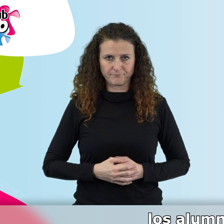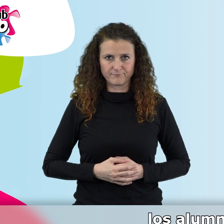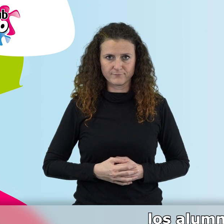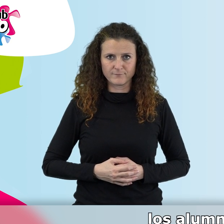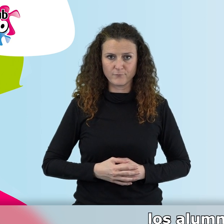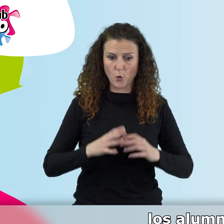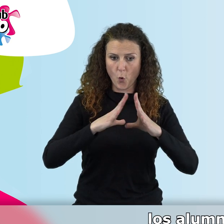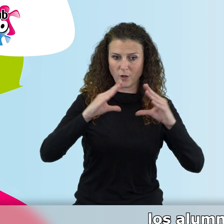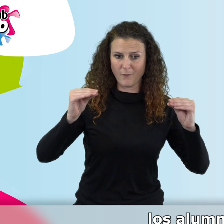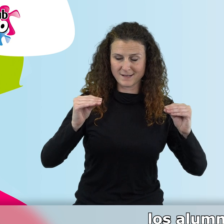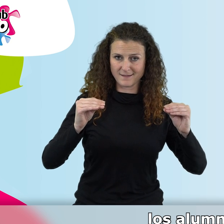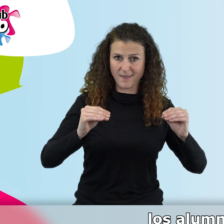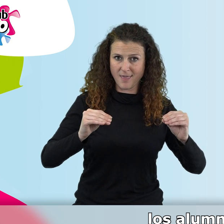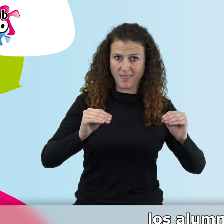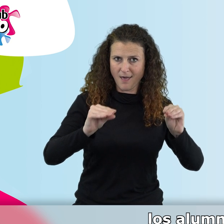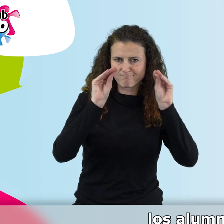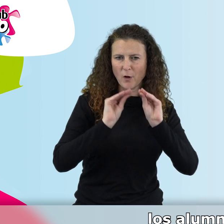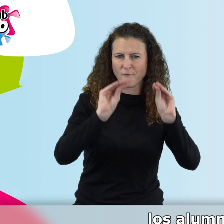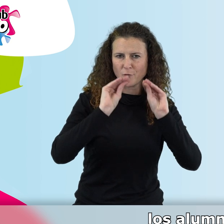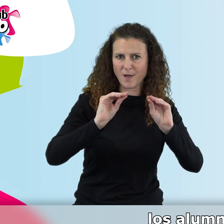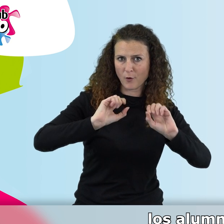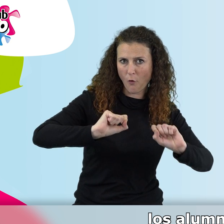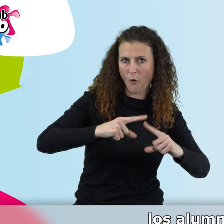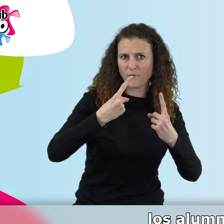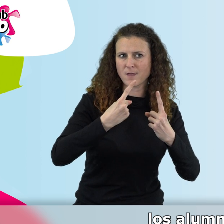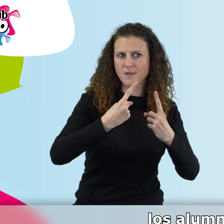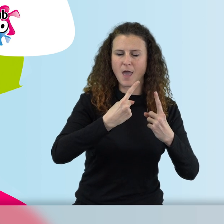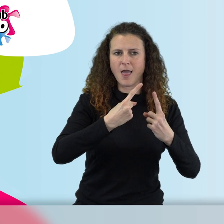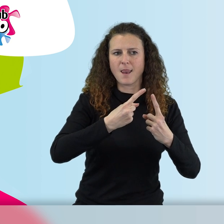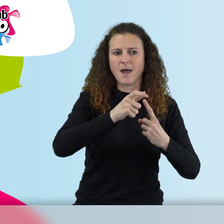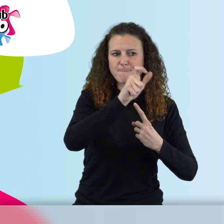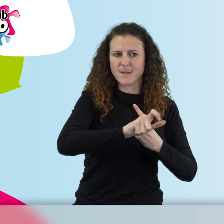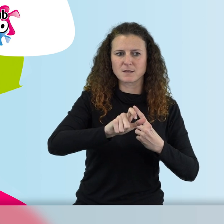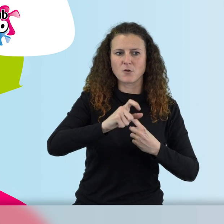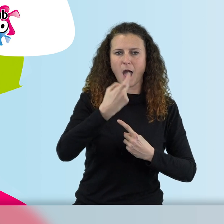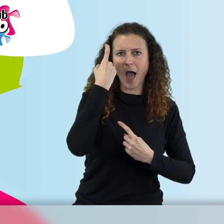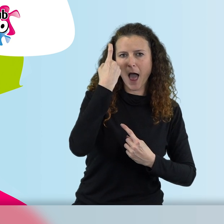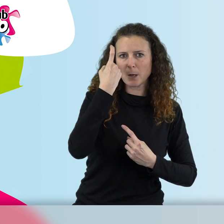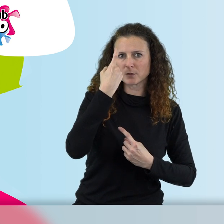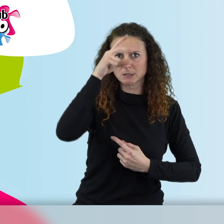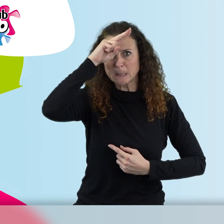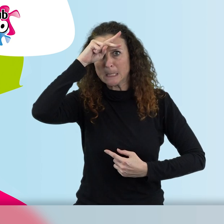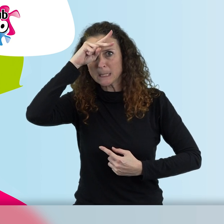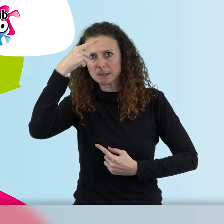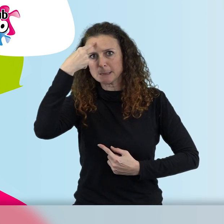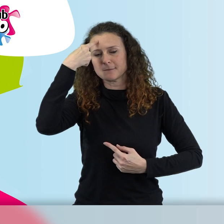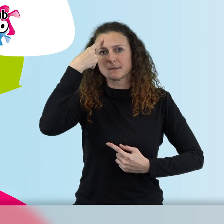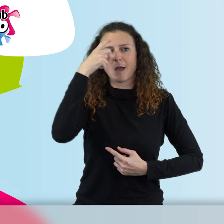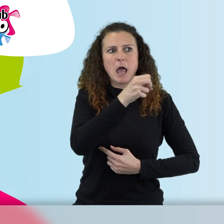los alumnos están demasiado preocupados por los resultados,